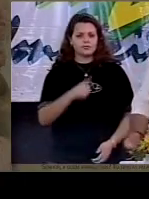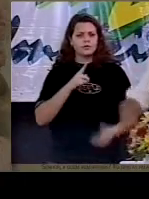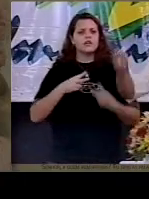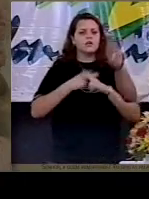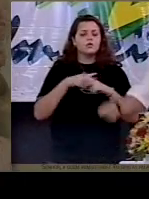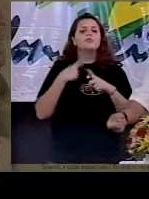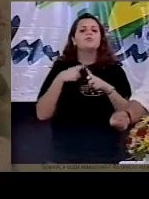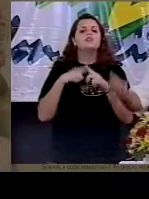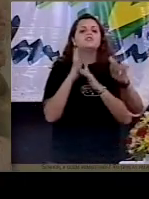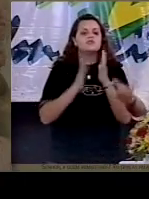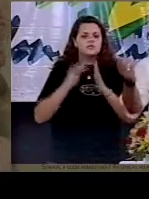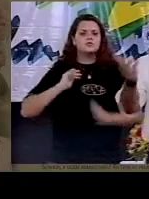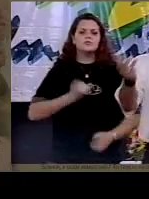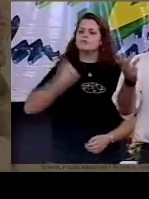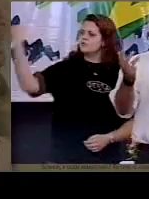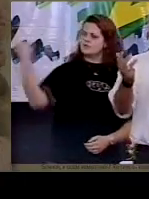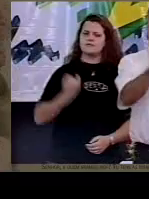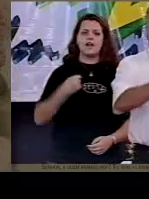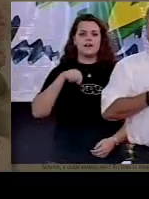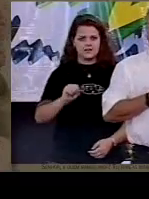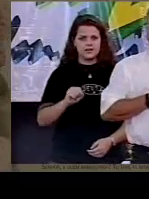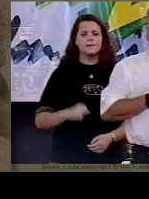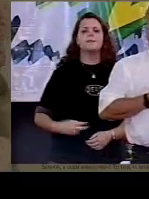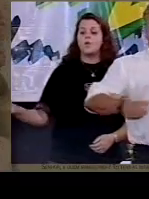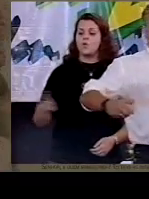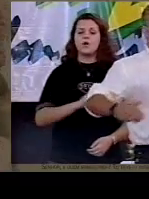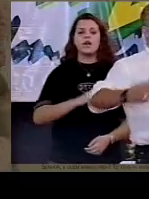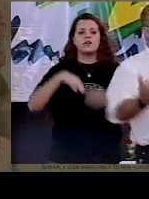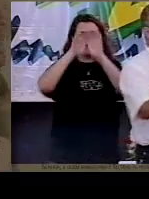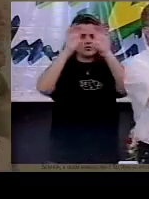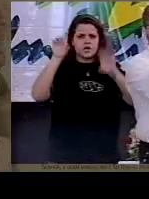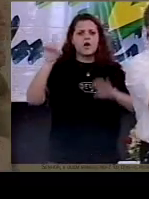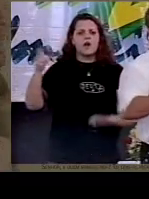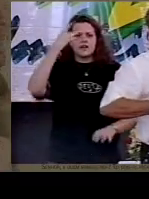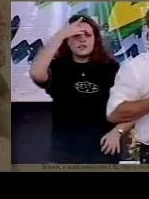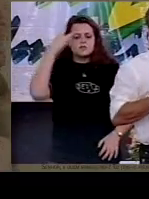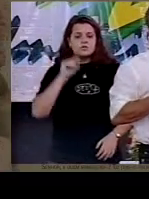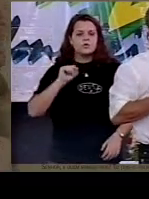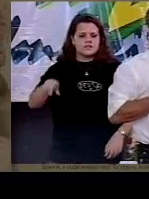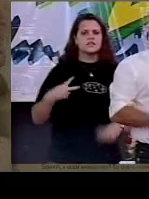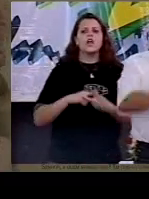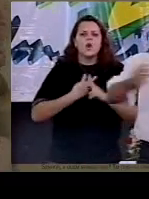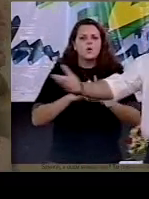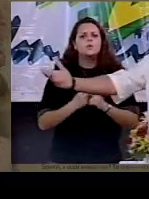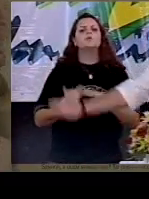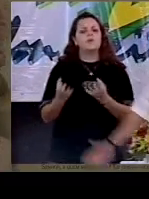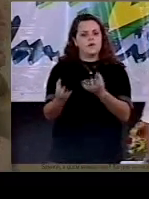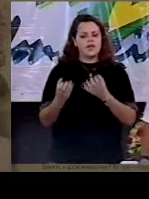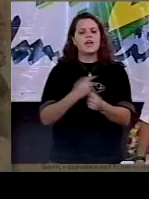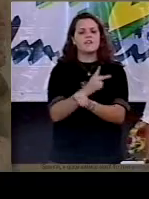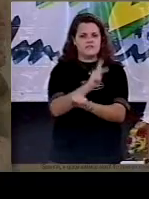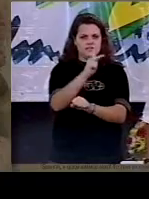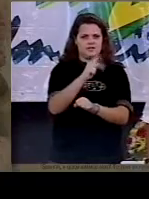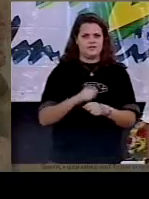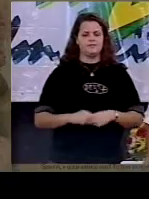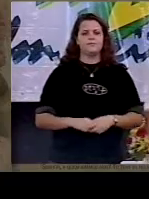o reino dos céus é dos violentos, que só os violentos vai conquistar esse reino que violência é essa?